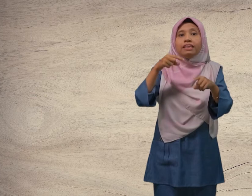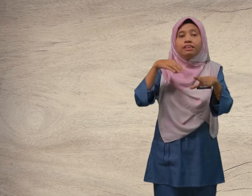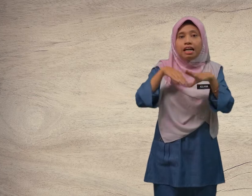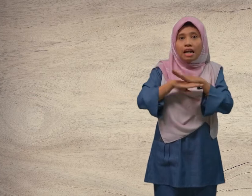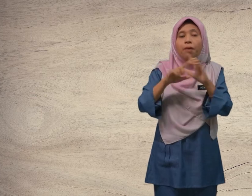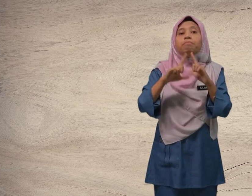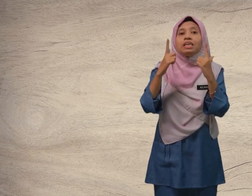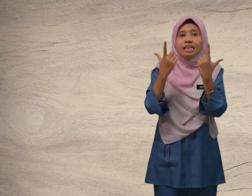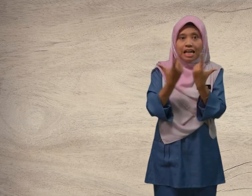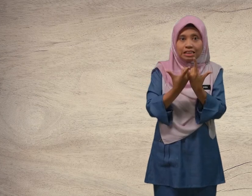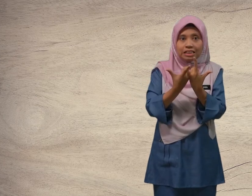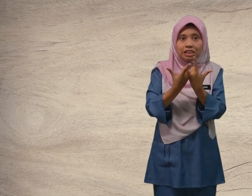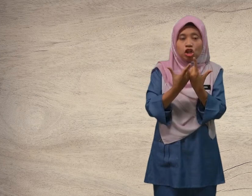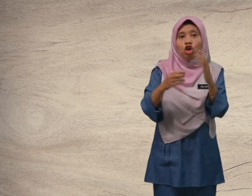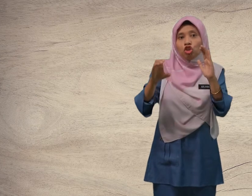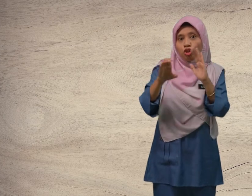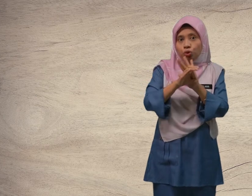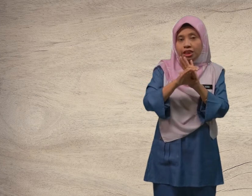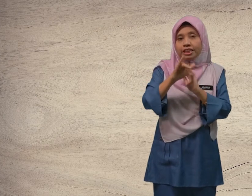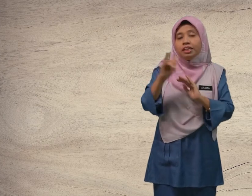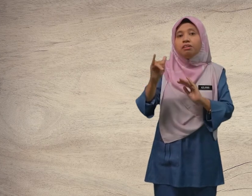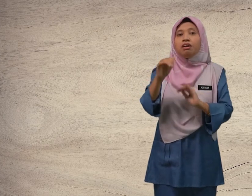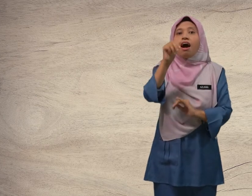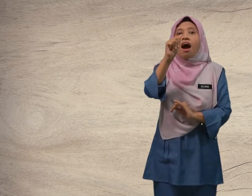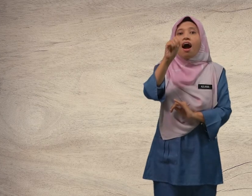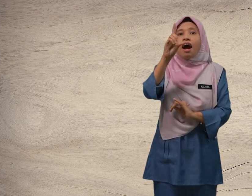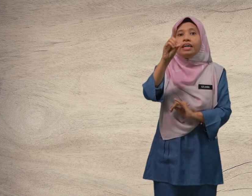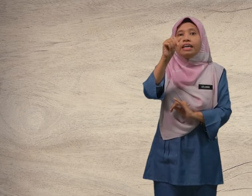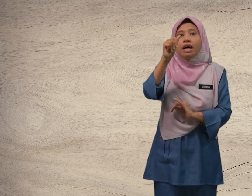dalam kelas. Contohnya, Adam,